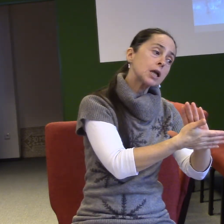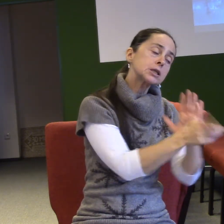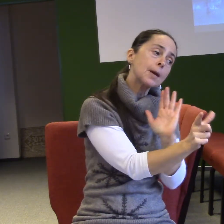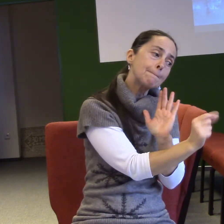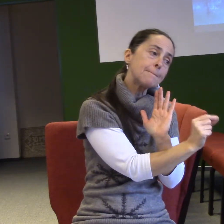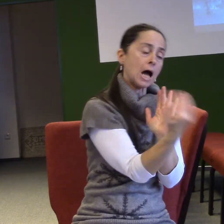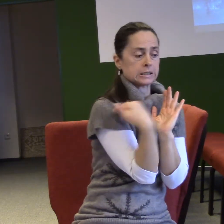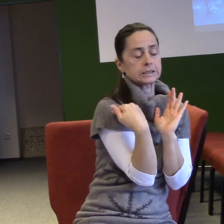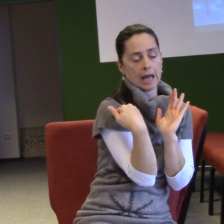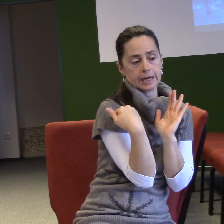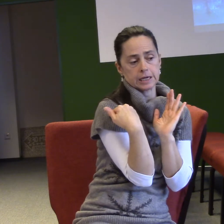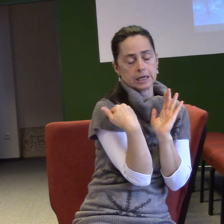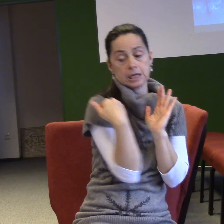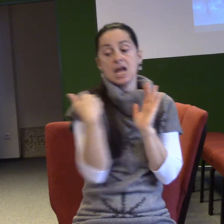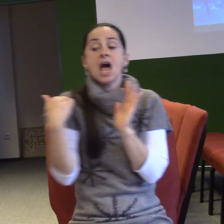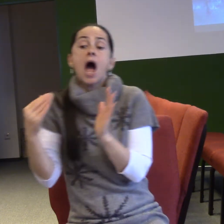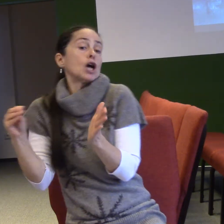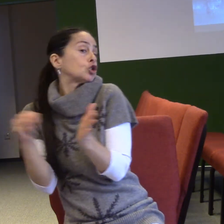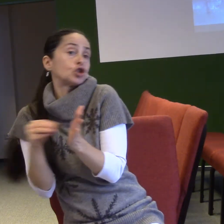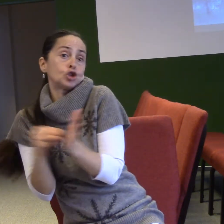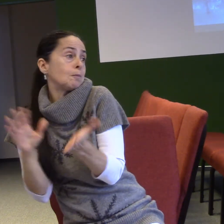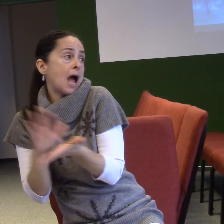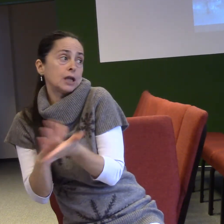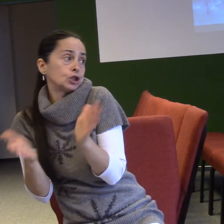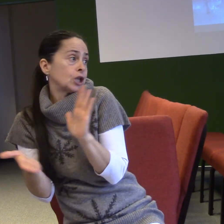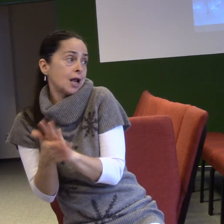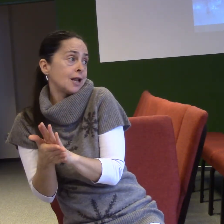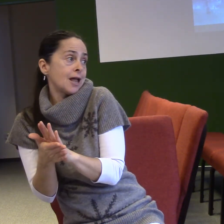adepti, abych mohl naplnit svoje záměry na zemi a dát jim děti.